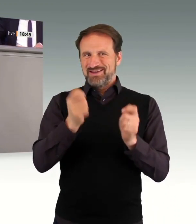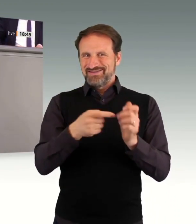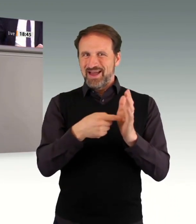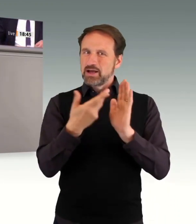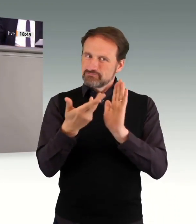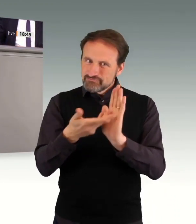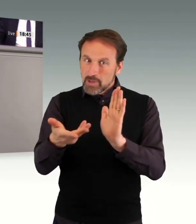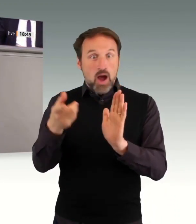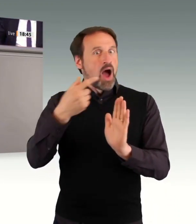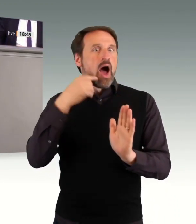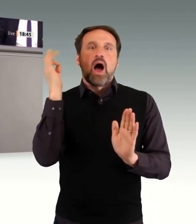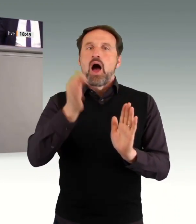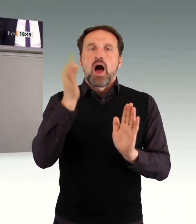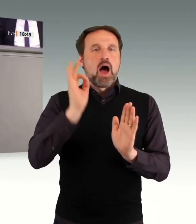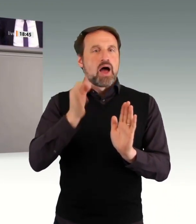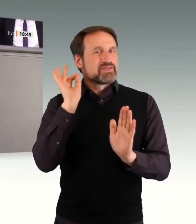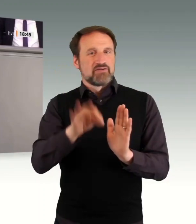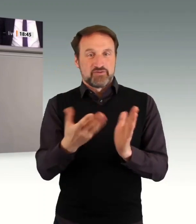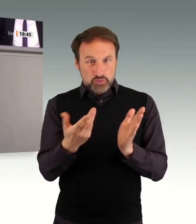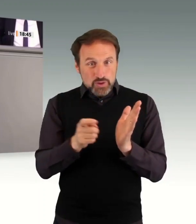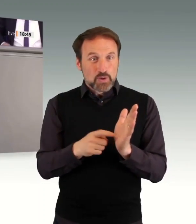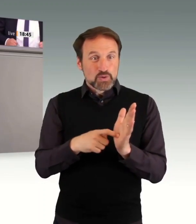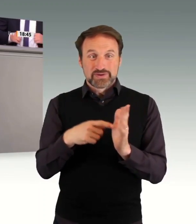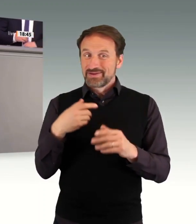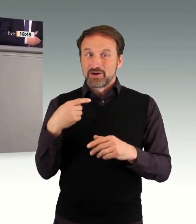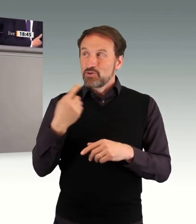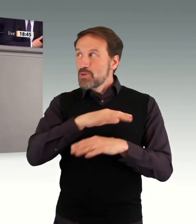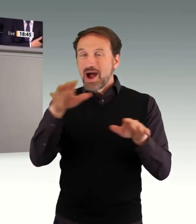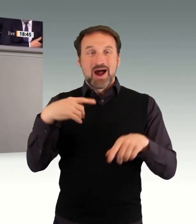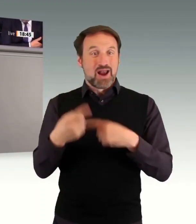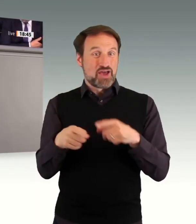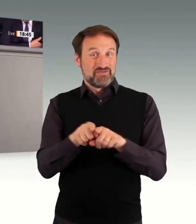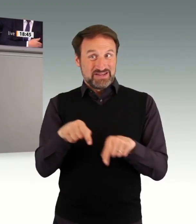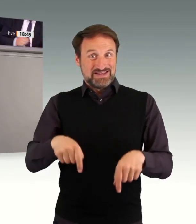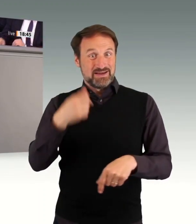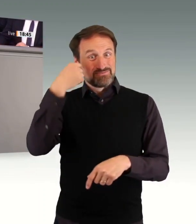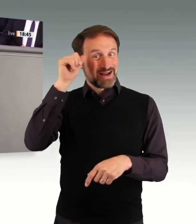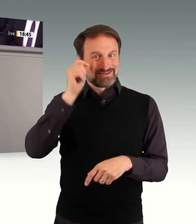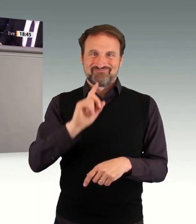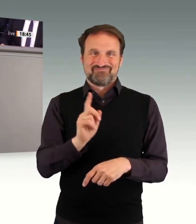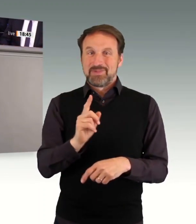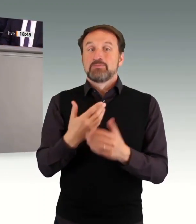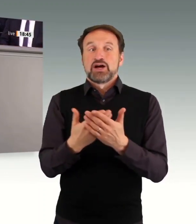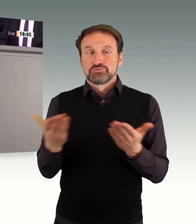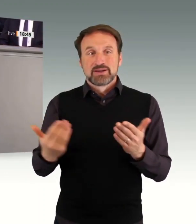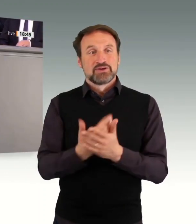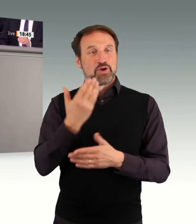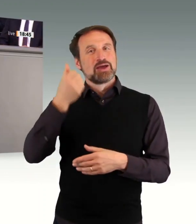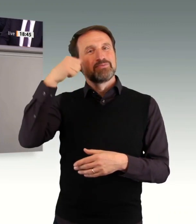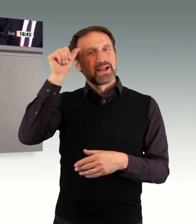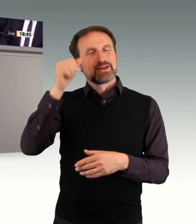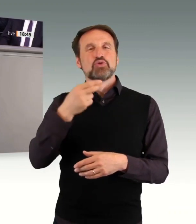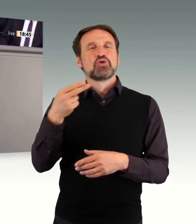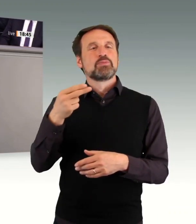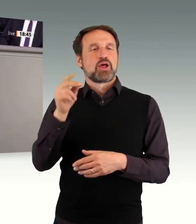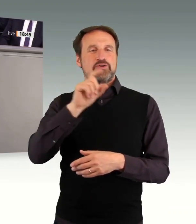europaweiten Verfahren die Ausschreibung für den dortigen Gastronomiebetrieb gewonnen hat. Zudem gilt es, beim